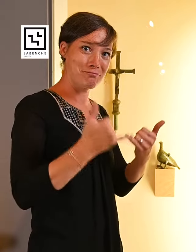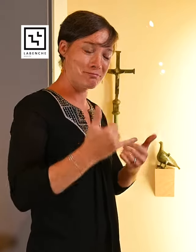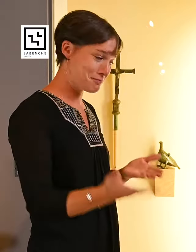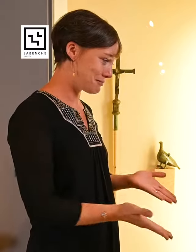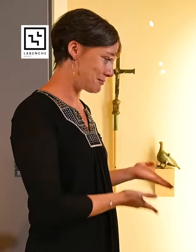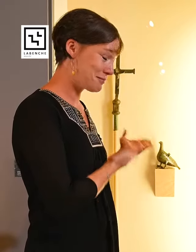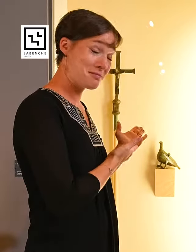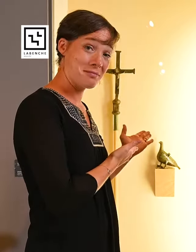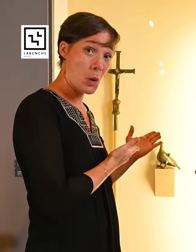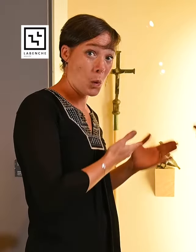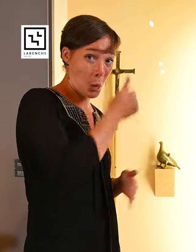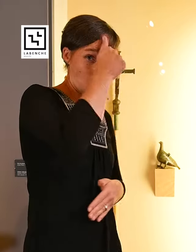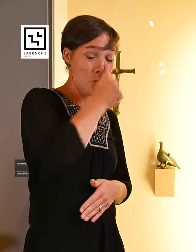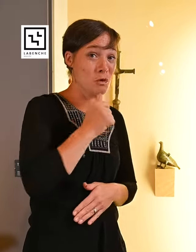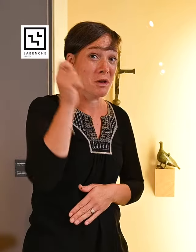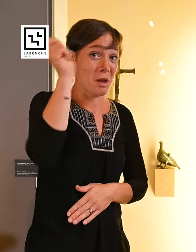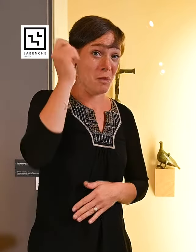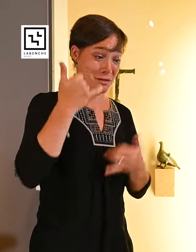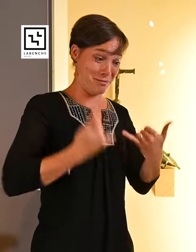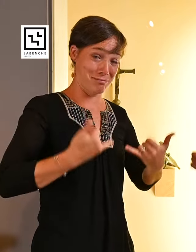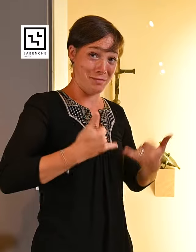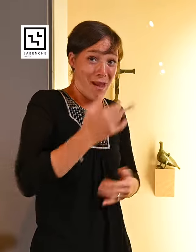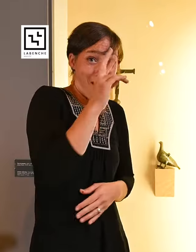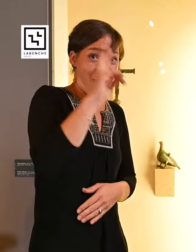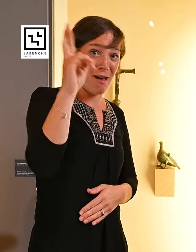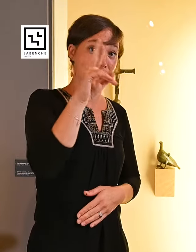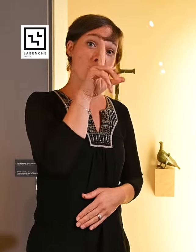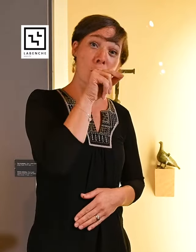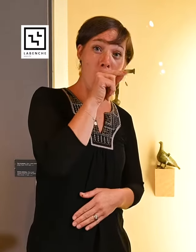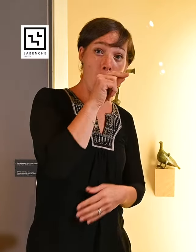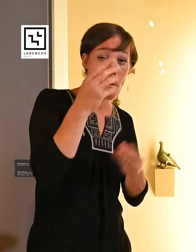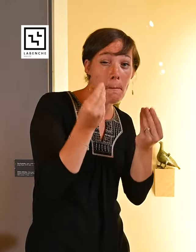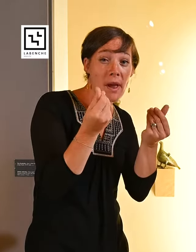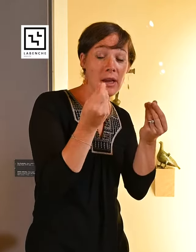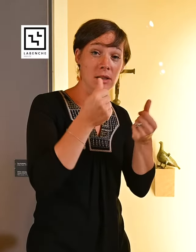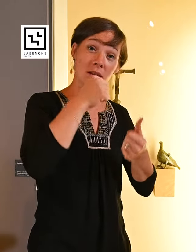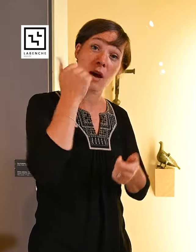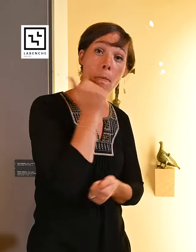benche un objet rare cette colombe elle est en bronze avec des dépôts d'argent